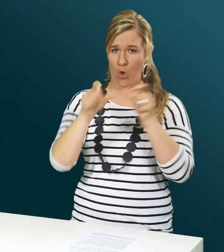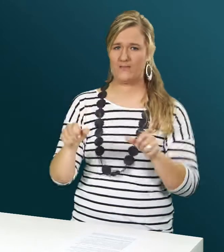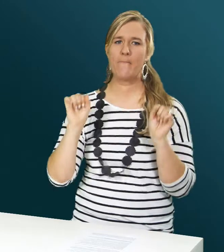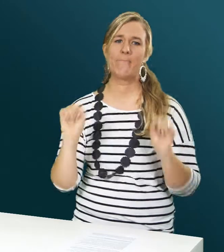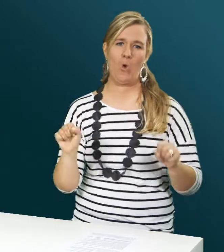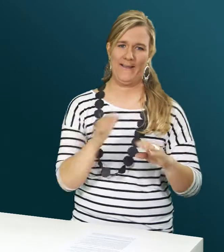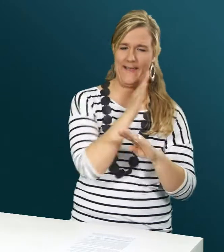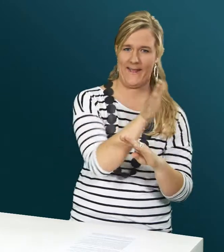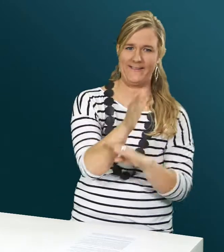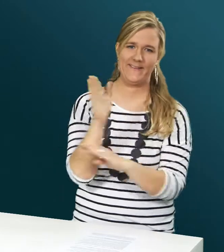Zugangsmöglichkeiten gibt.